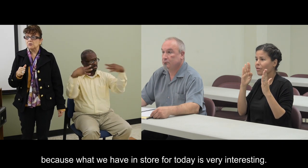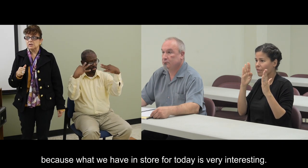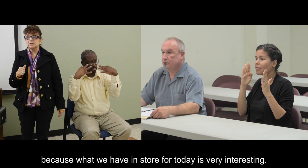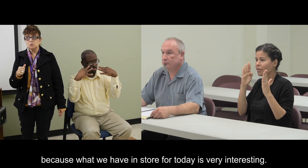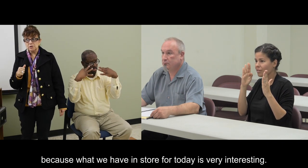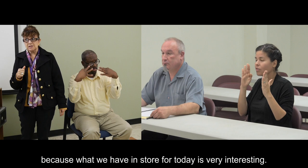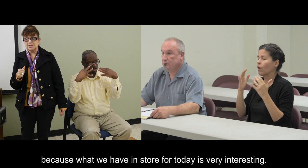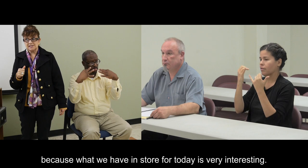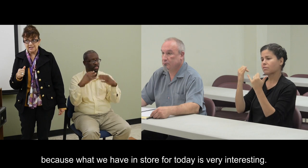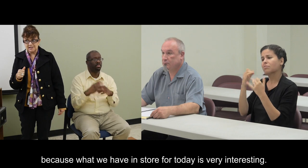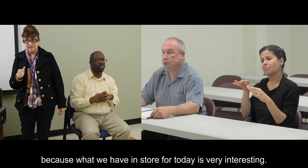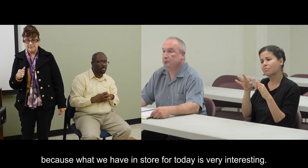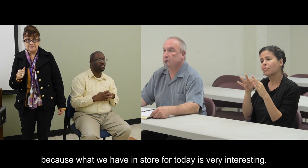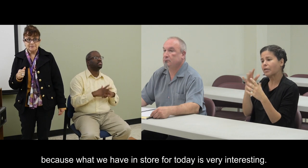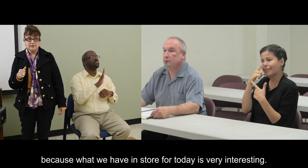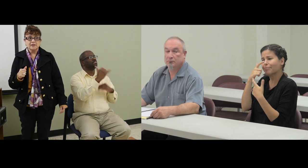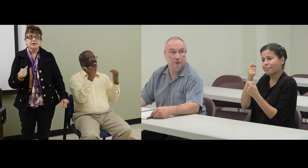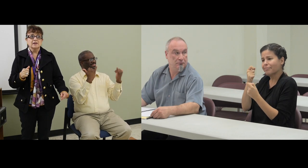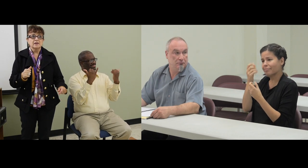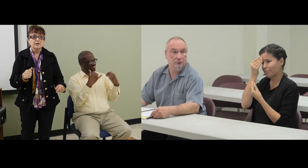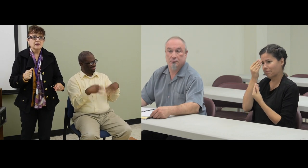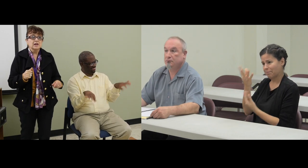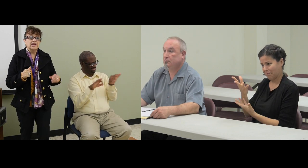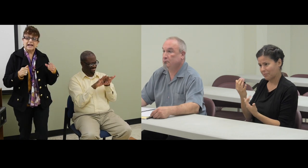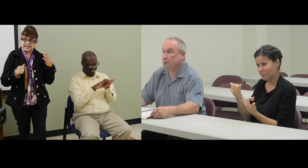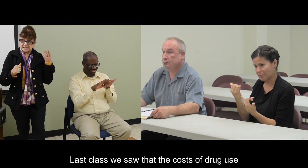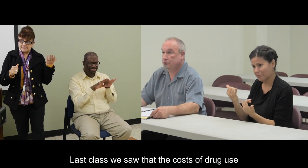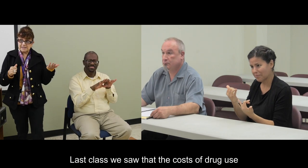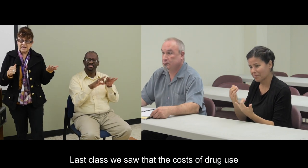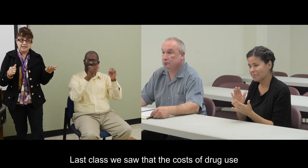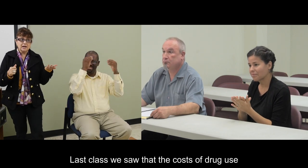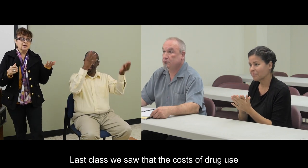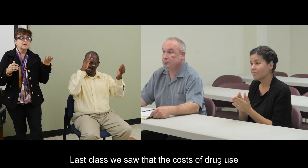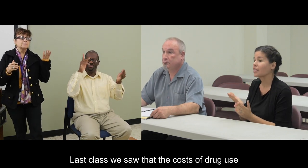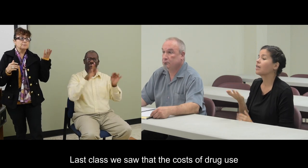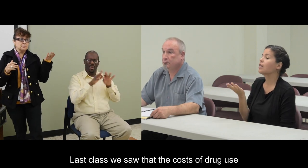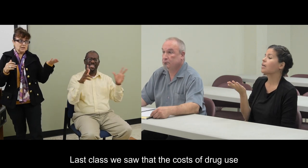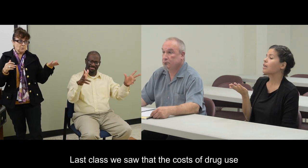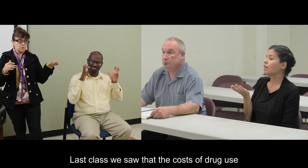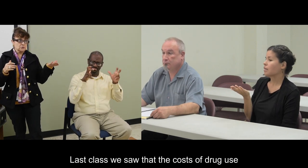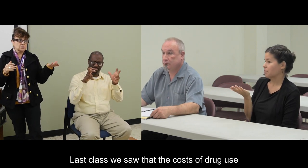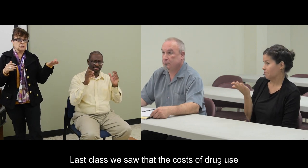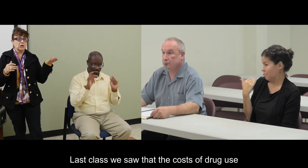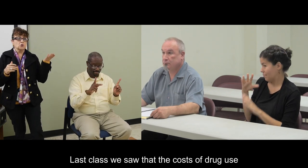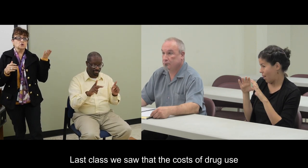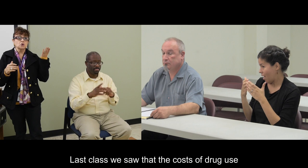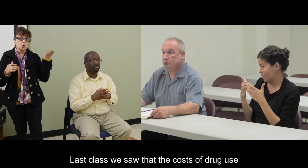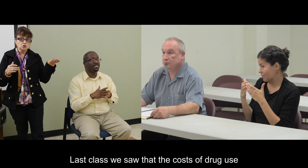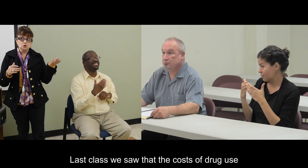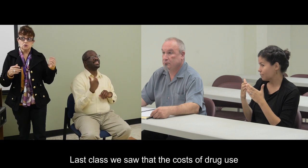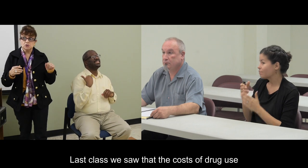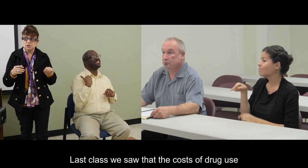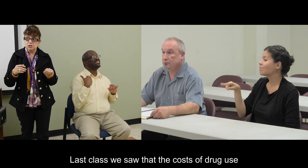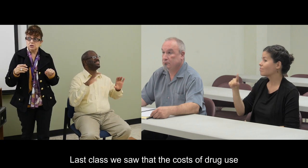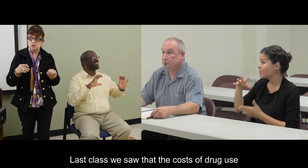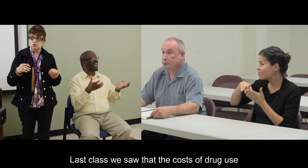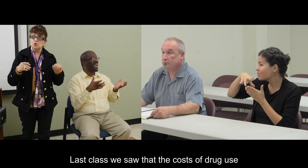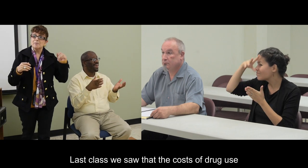de hoy es muy interesante. La clase pasada vimos que los costos son